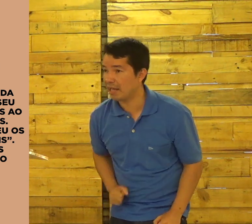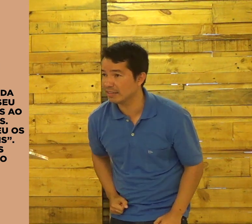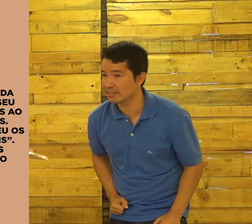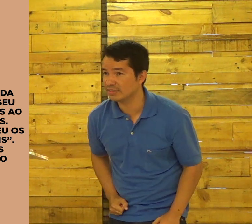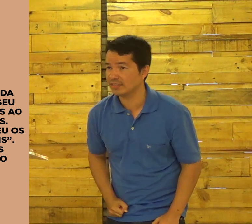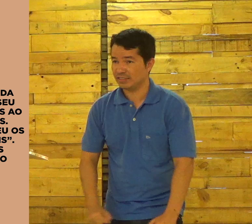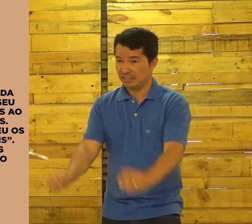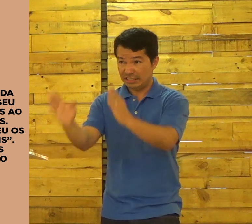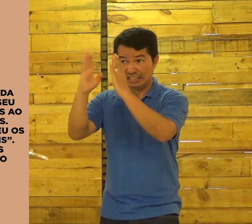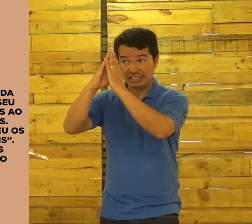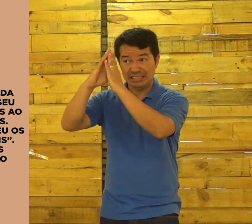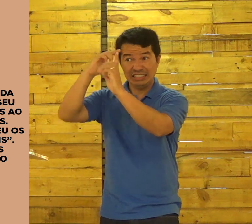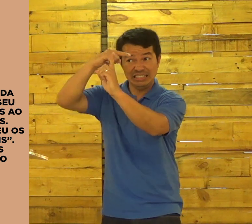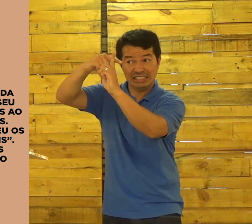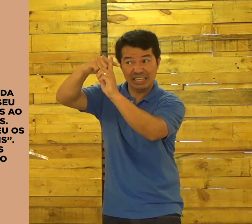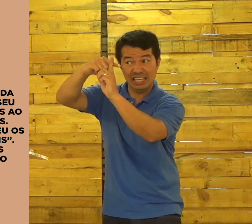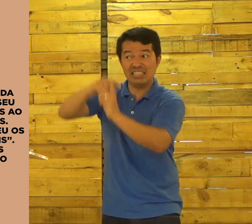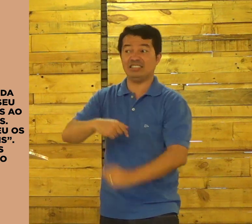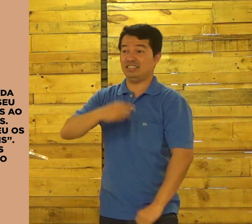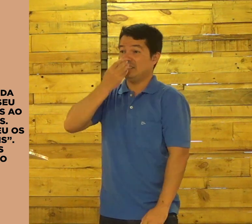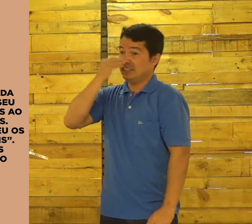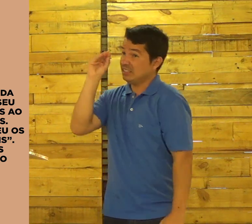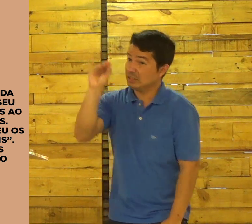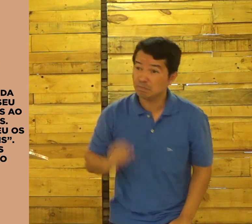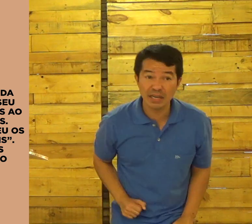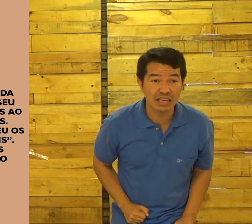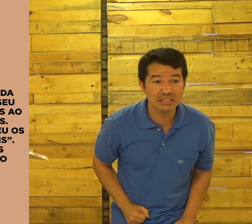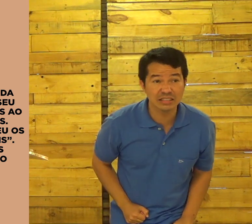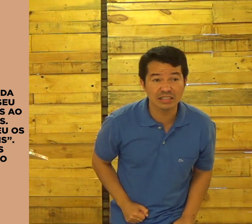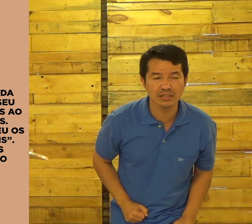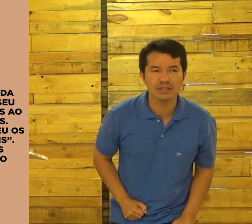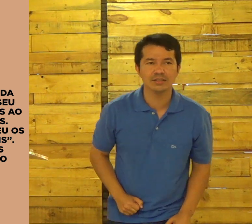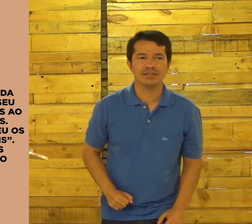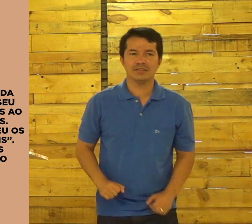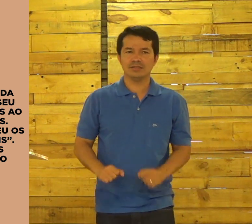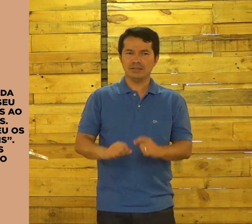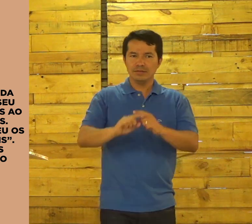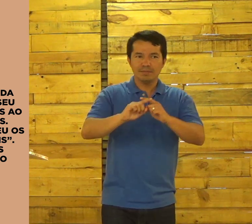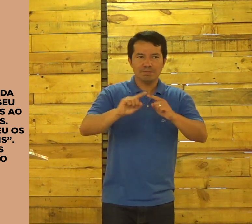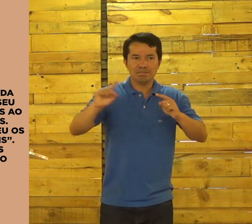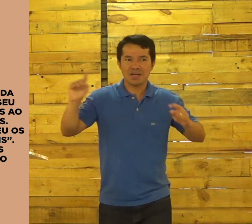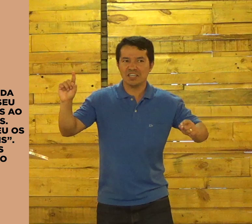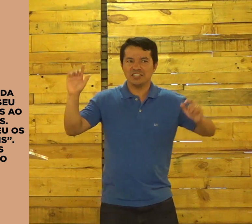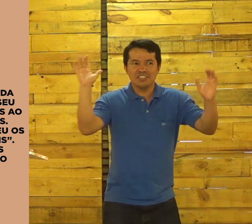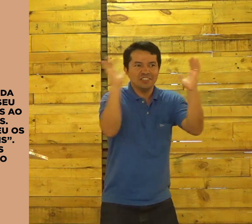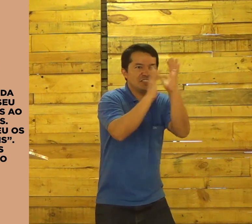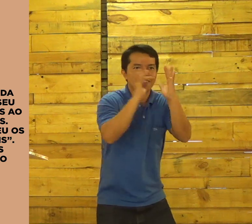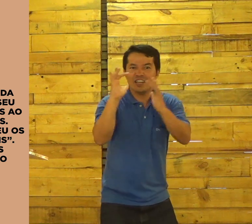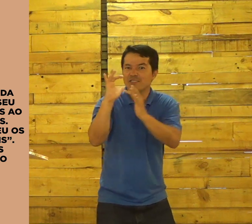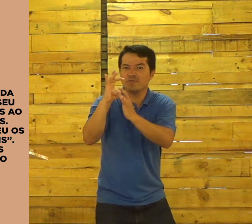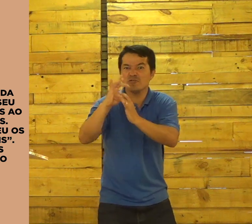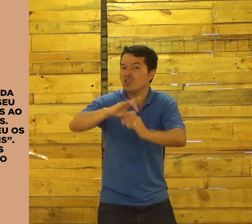A sua família pode te desprezar. A igreja pode te desprezar. Mas Jesus